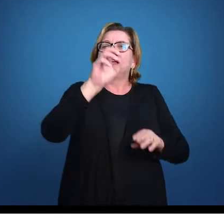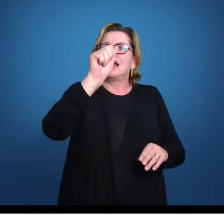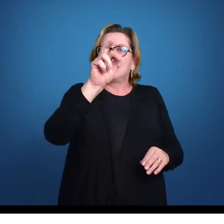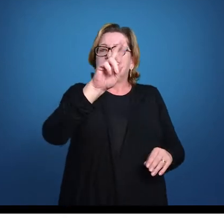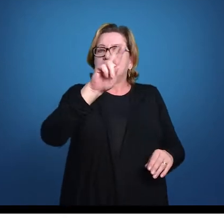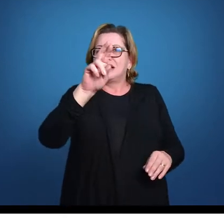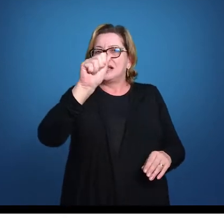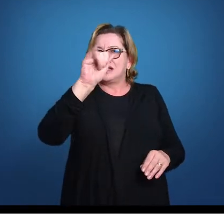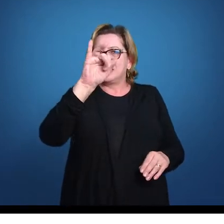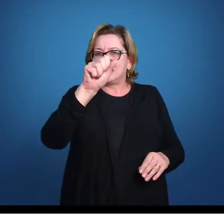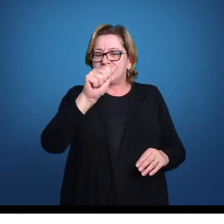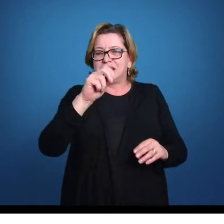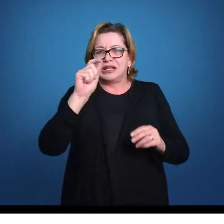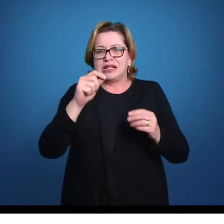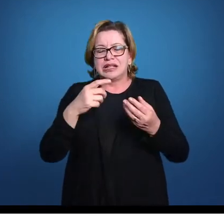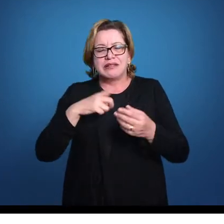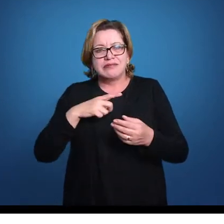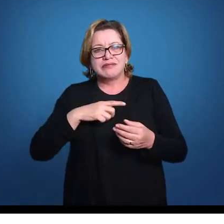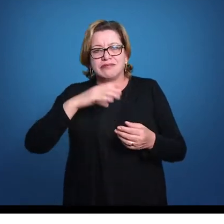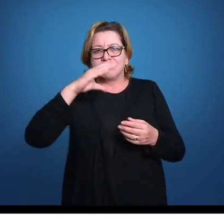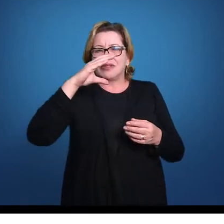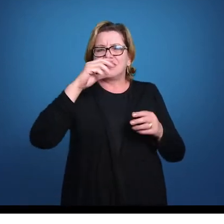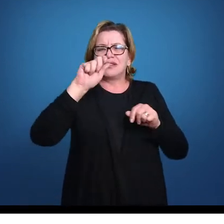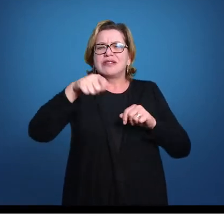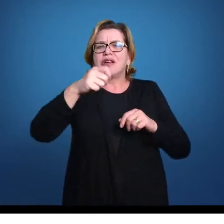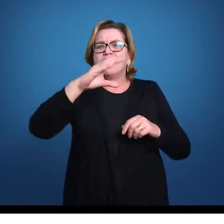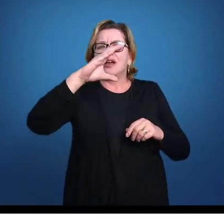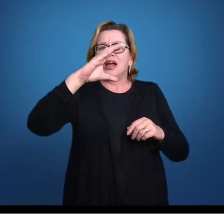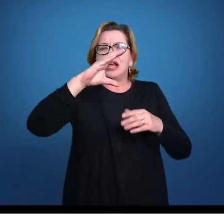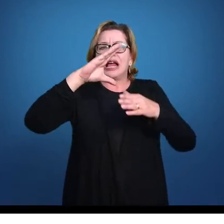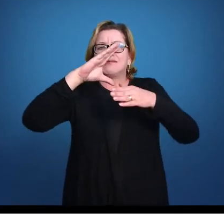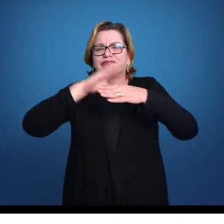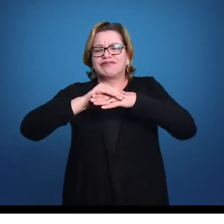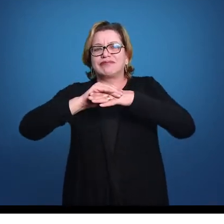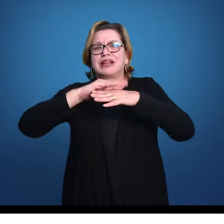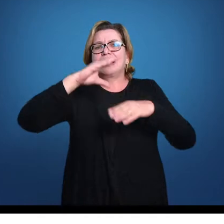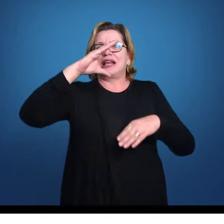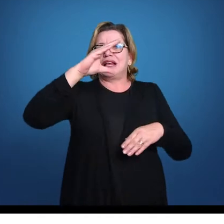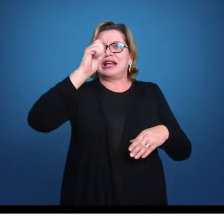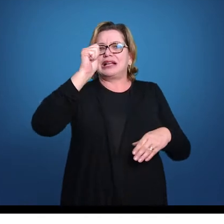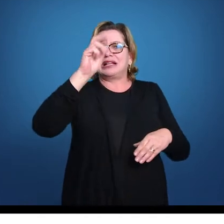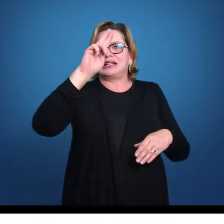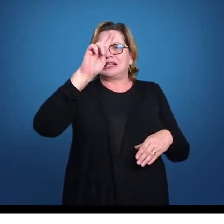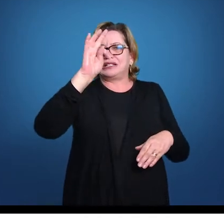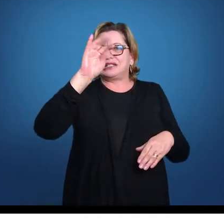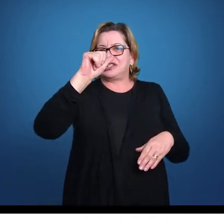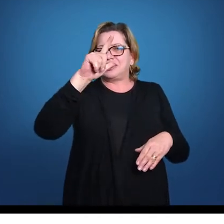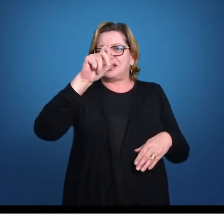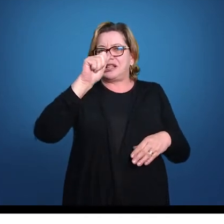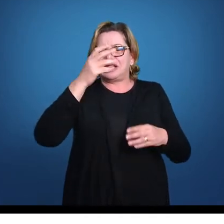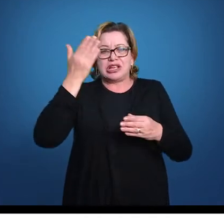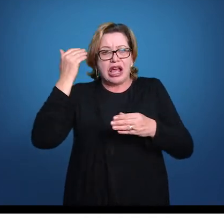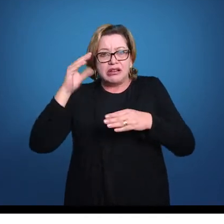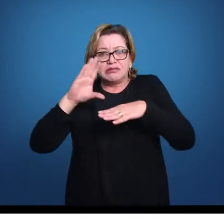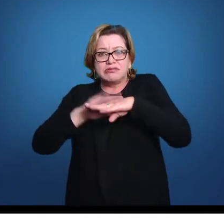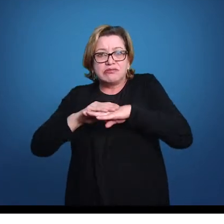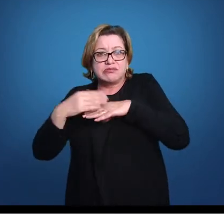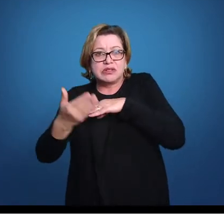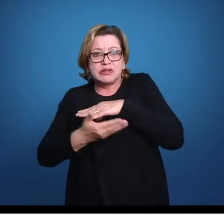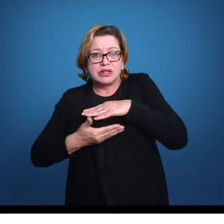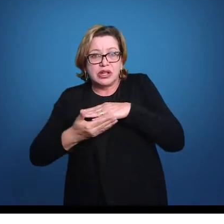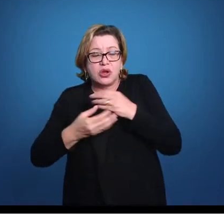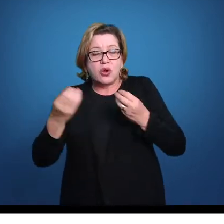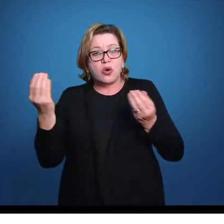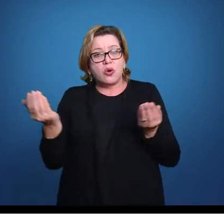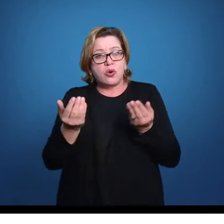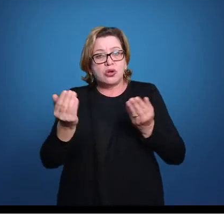cartilaginosos, terem um esqueleto cartilaginoso, no passado já foi tido como um carácter primitivo, mas hoje é considerado como isso